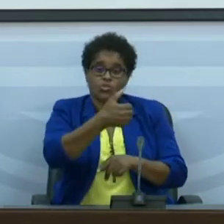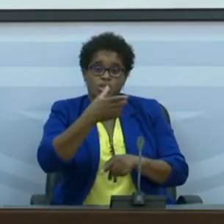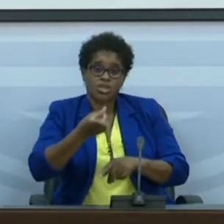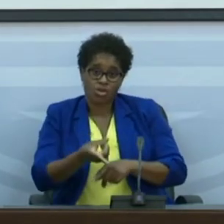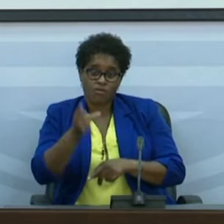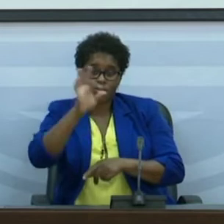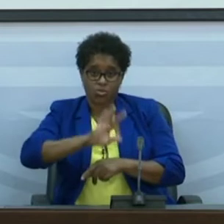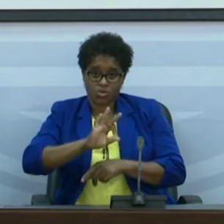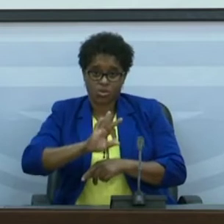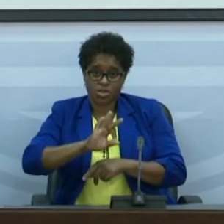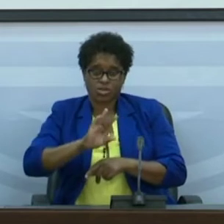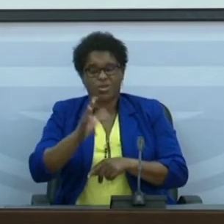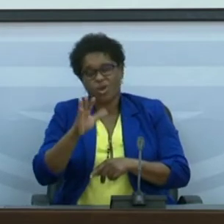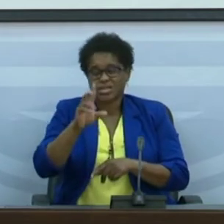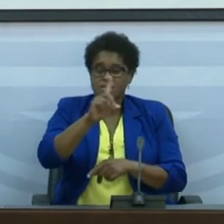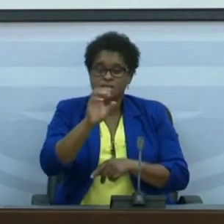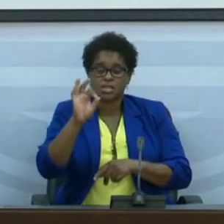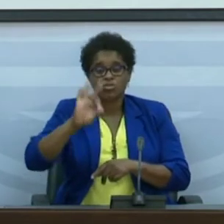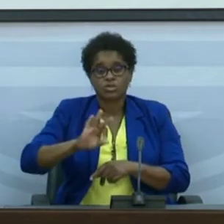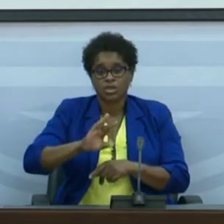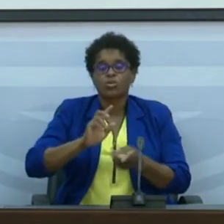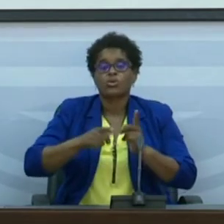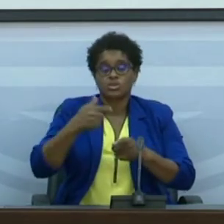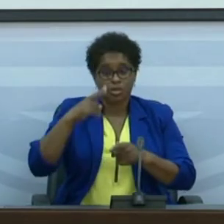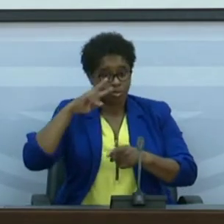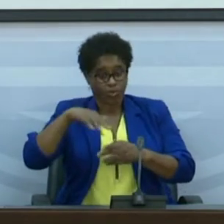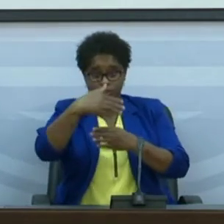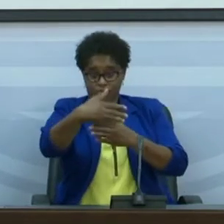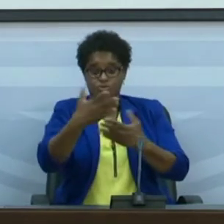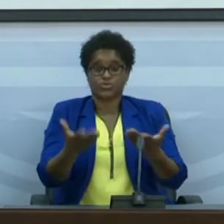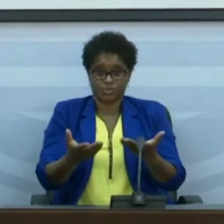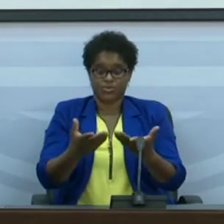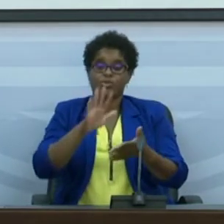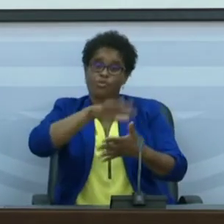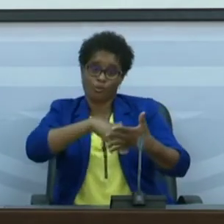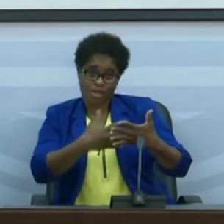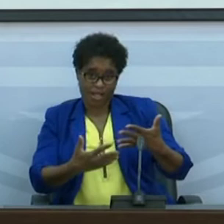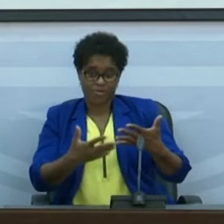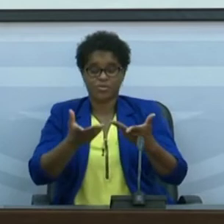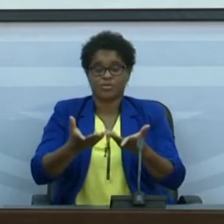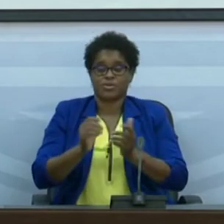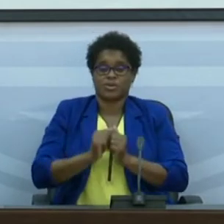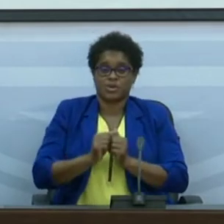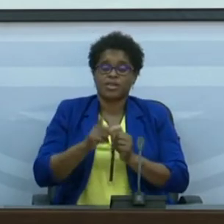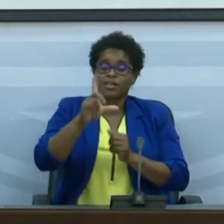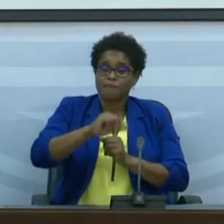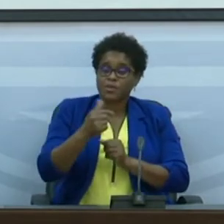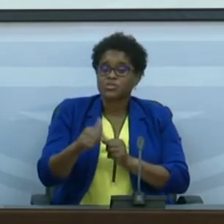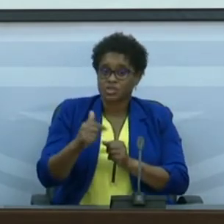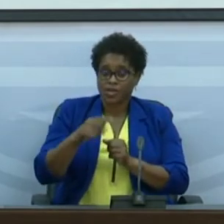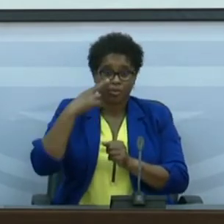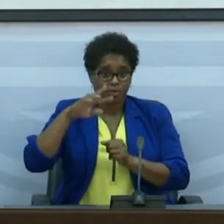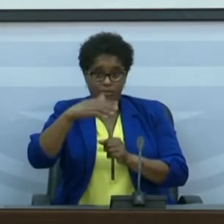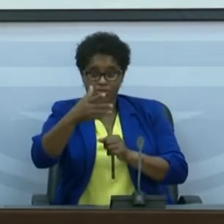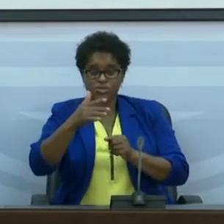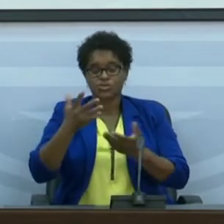59%, quase 60% daquilo que estava previsto no plano e também o que está previsto